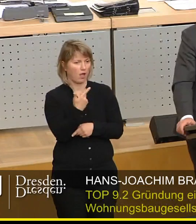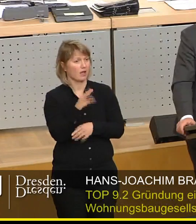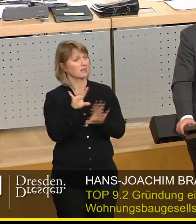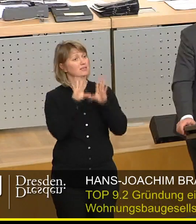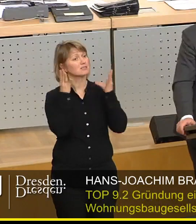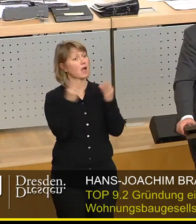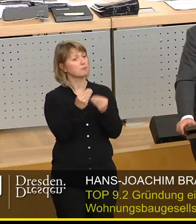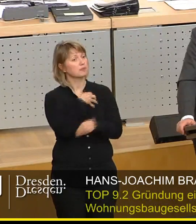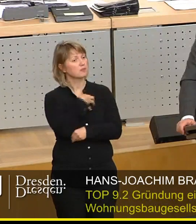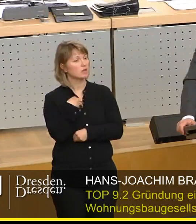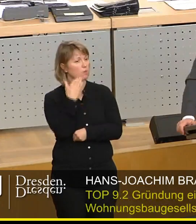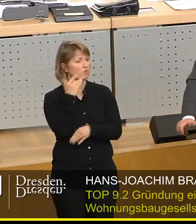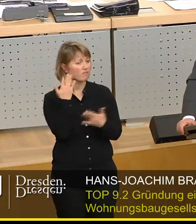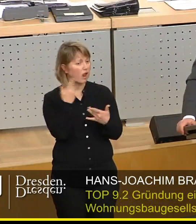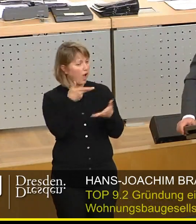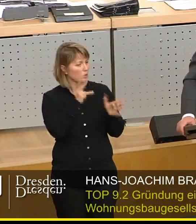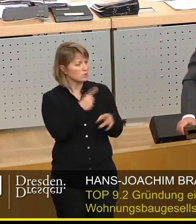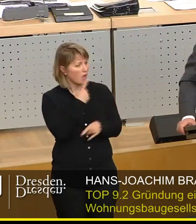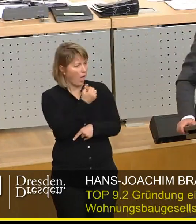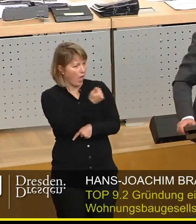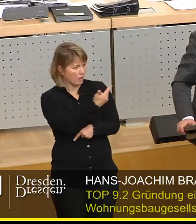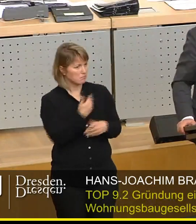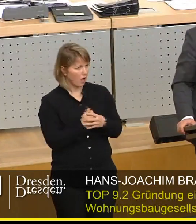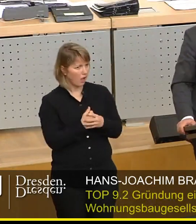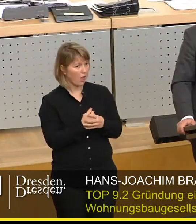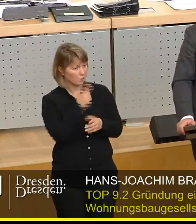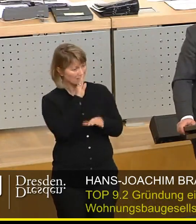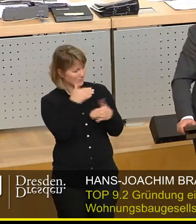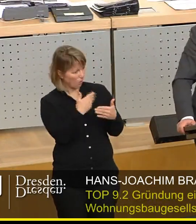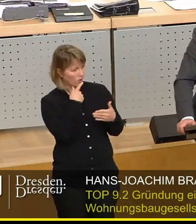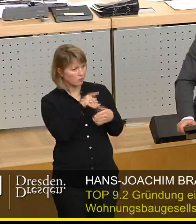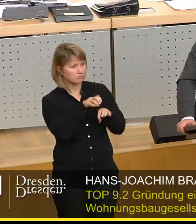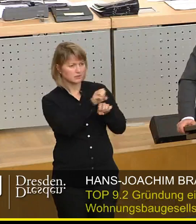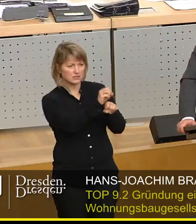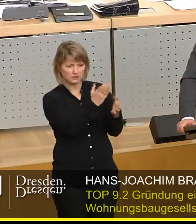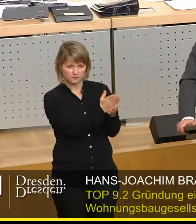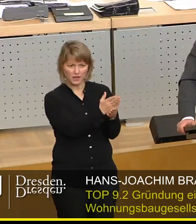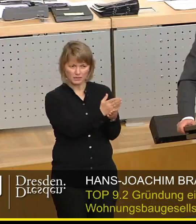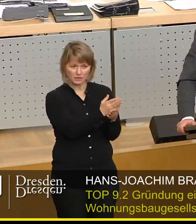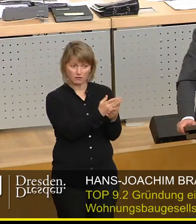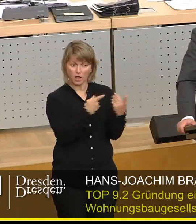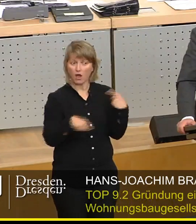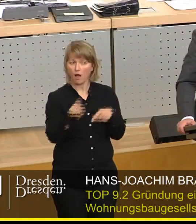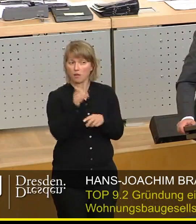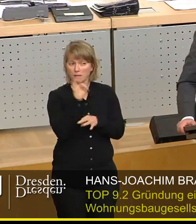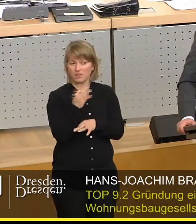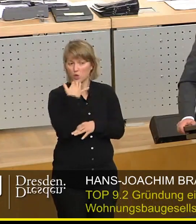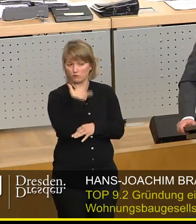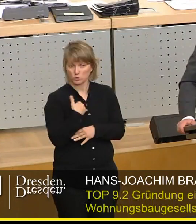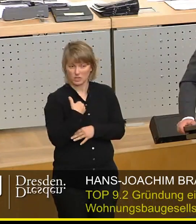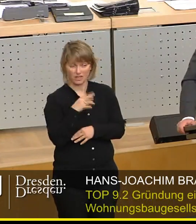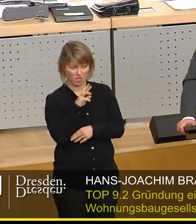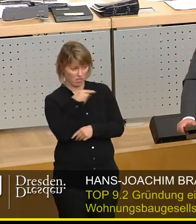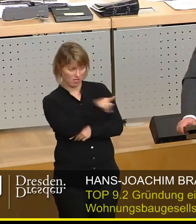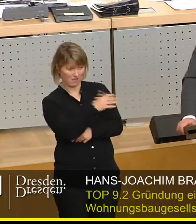Gesamtwohnungssituation, die wir in Dresden haben, dann sind die belegt. Und wenn, was wir alle wünschen, denke ich doch, diejenigen,